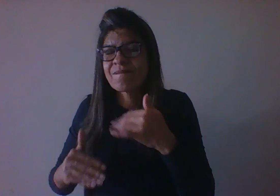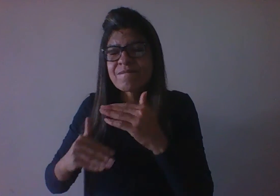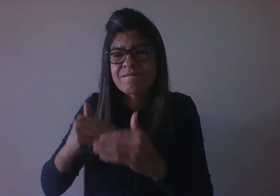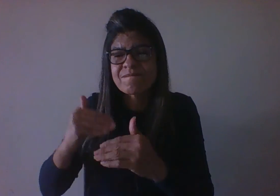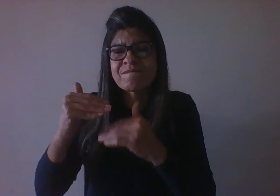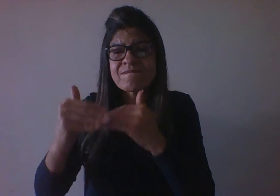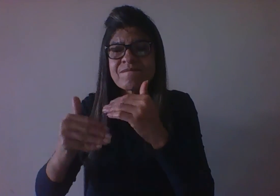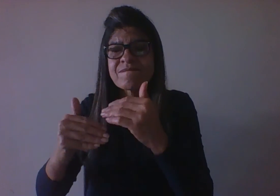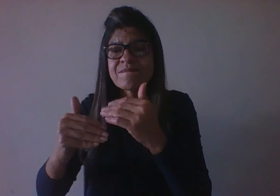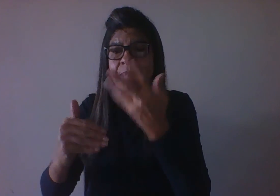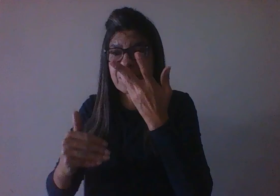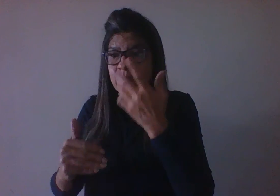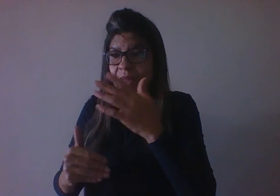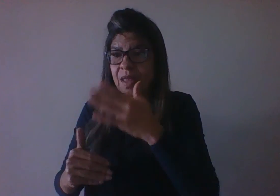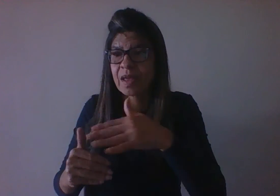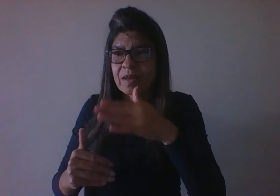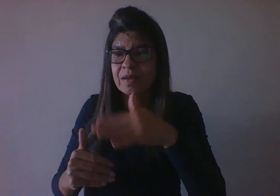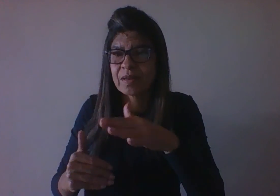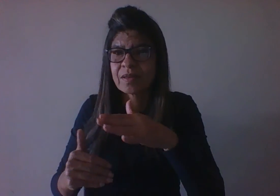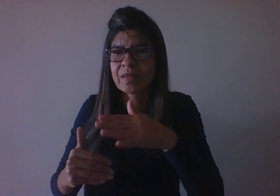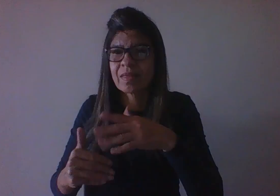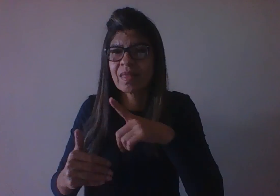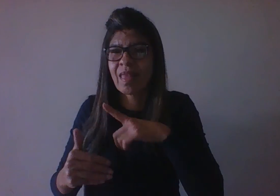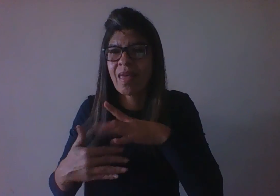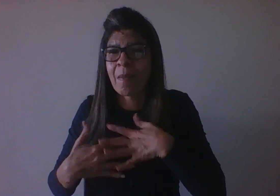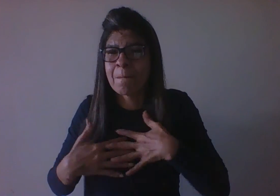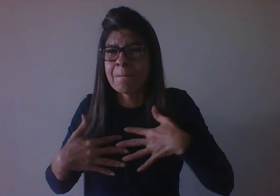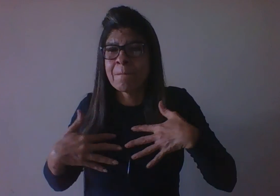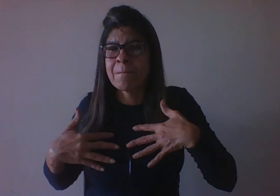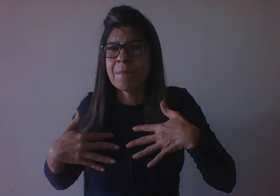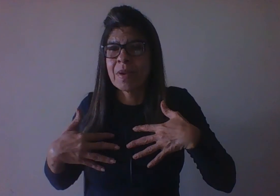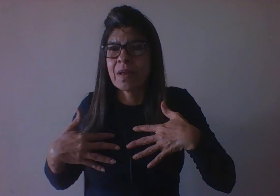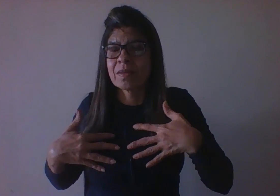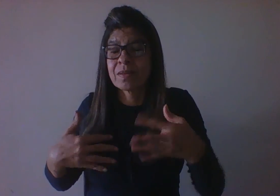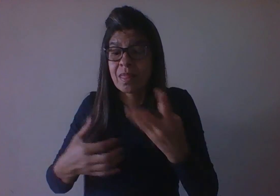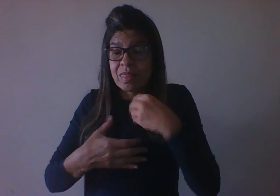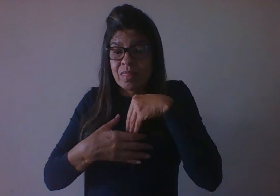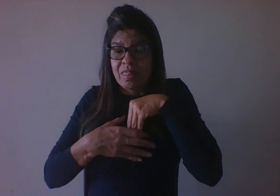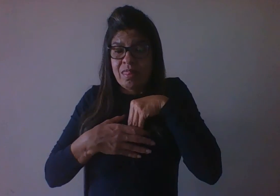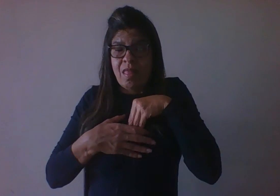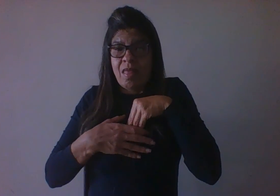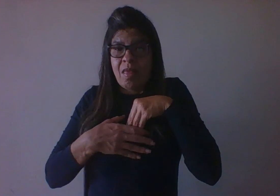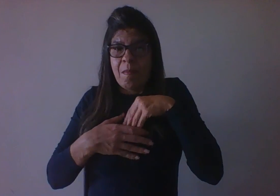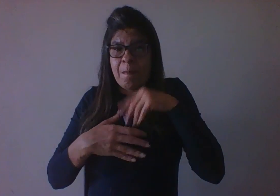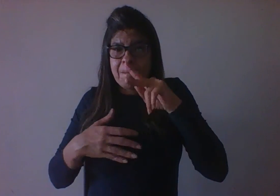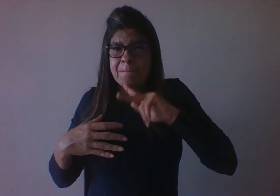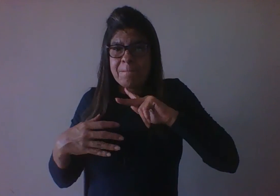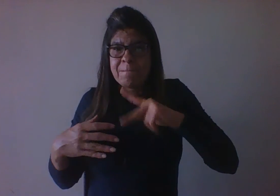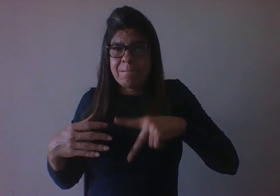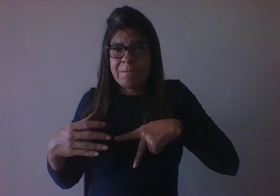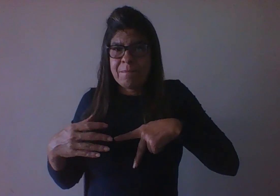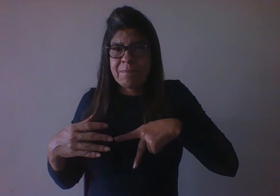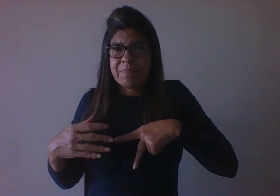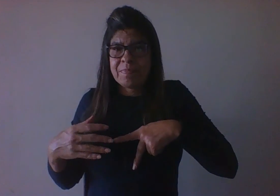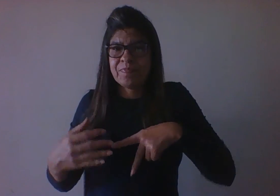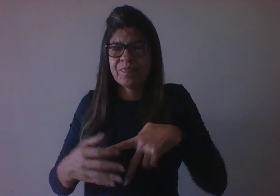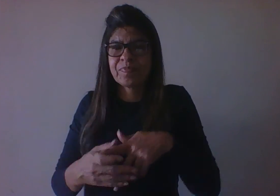criança obtém prazer eminentemente no próprio corpo. Então, ele fala de